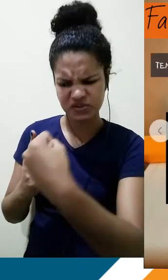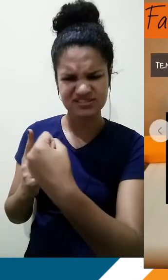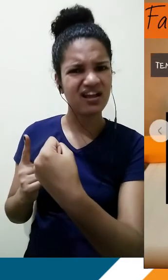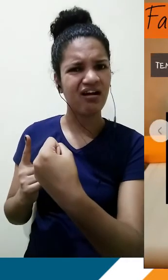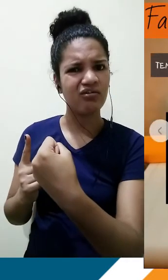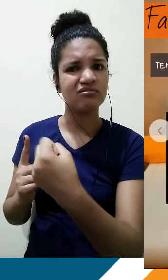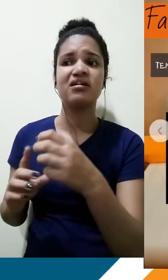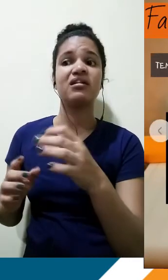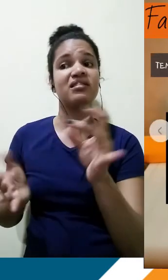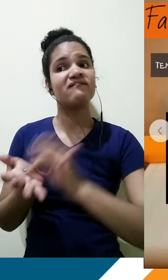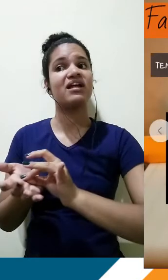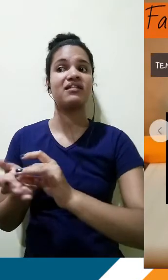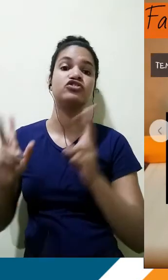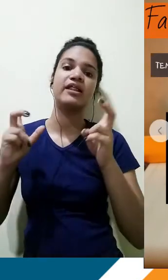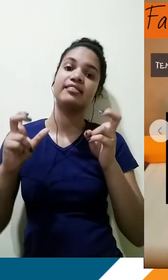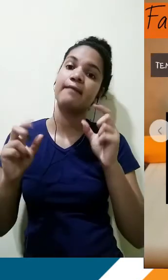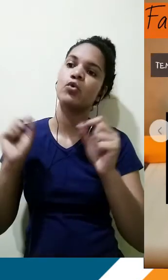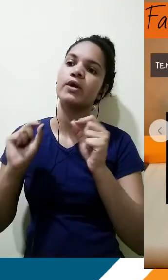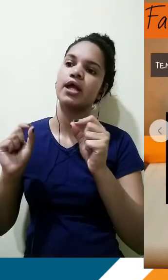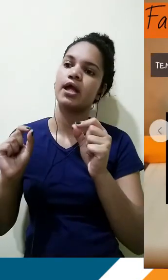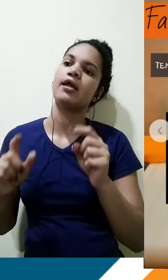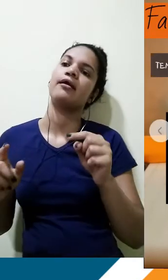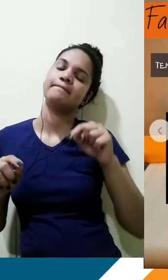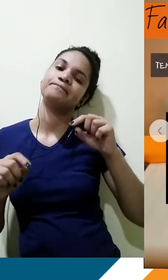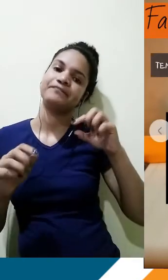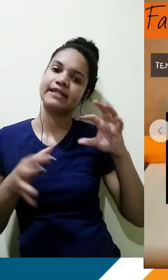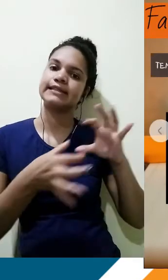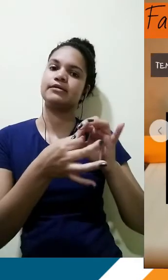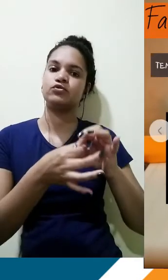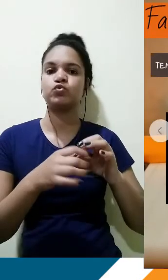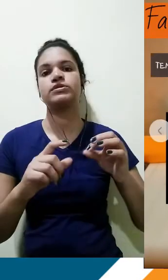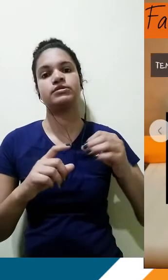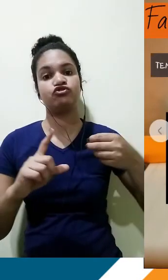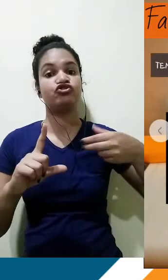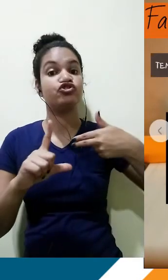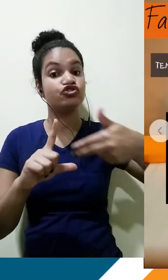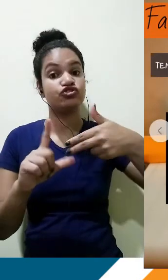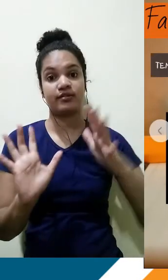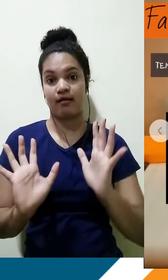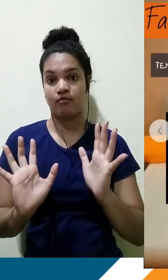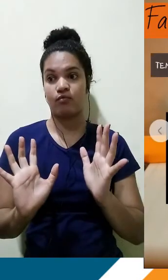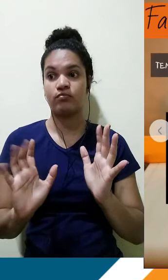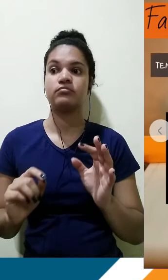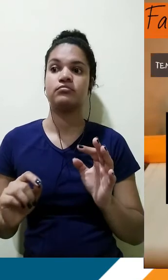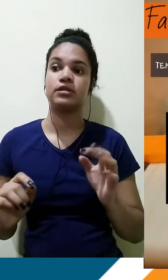tese, que vai dizer, motivado pela falta de acessibilidade digital e marginalização dos idosos da tecnologia. Como